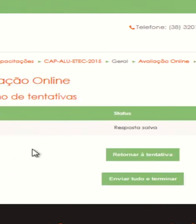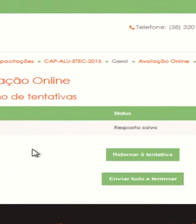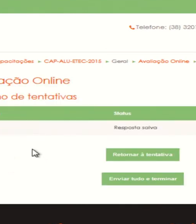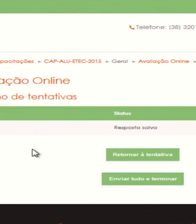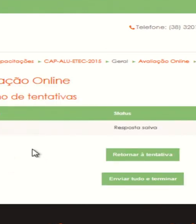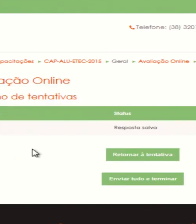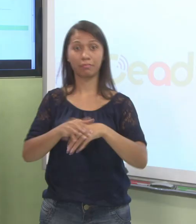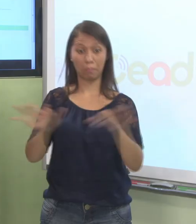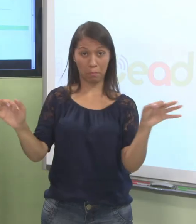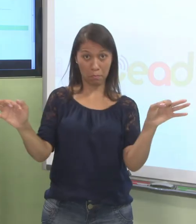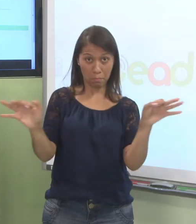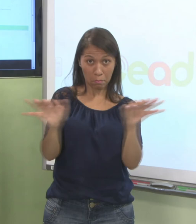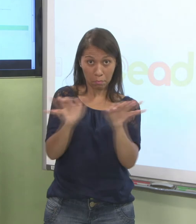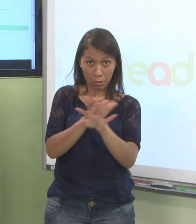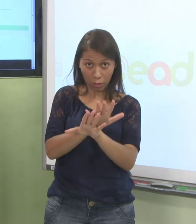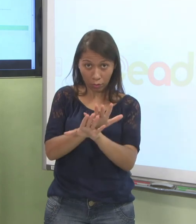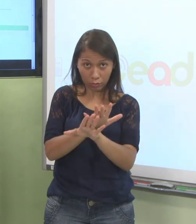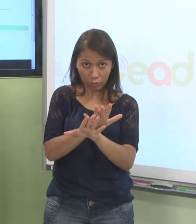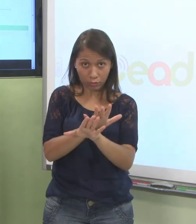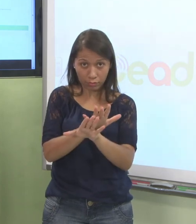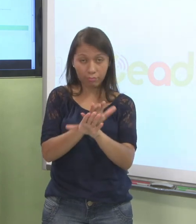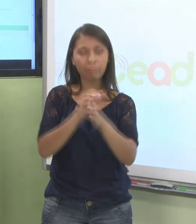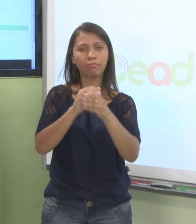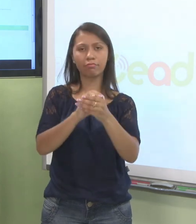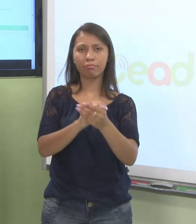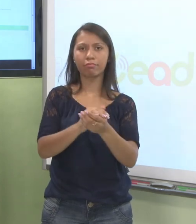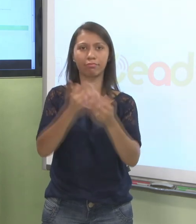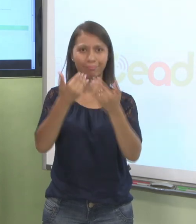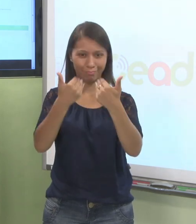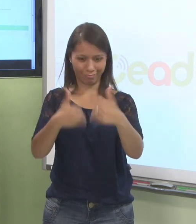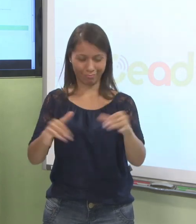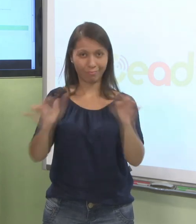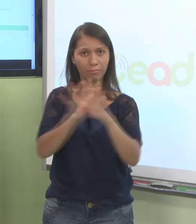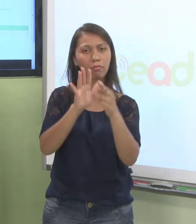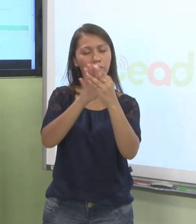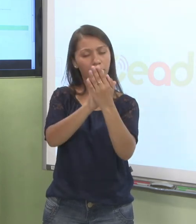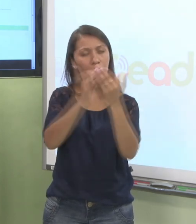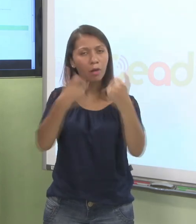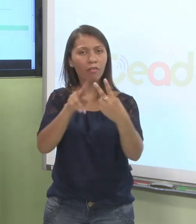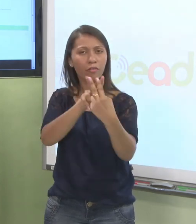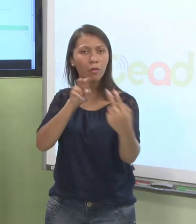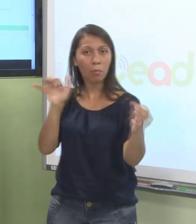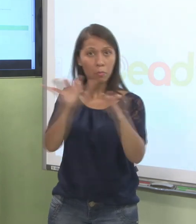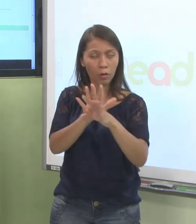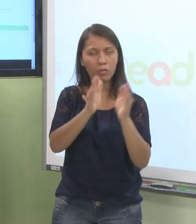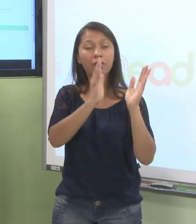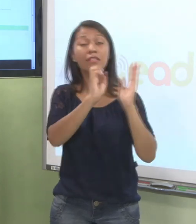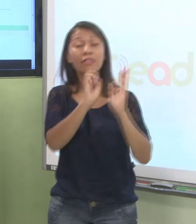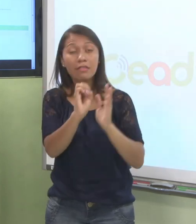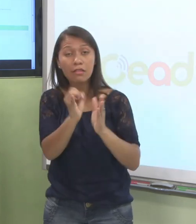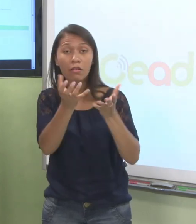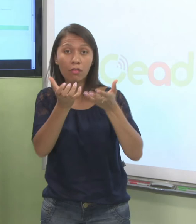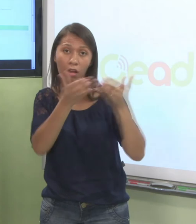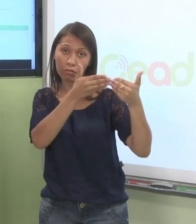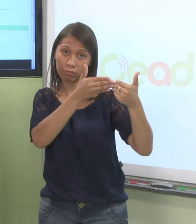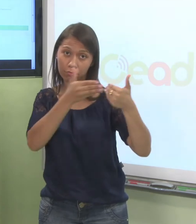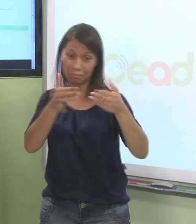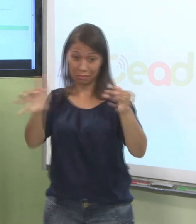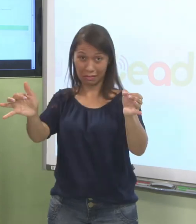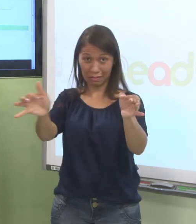Terminei a minha avaliação. Respondei todas as questões. Então, caso eu queira terminar a minha avaliação, eu clico em enviar tudo e